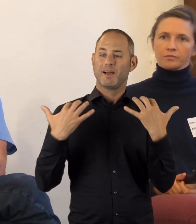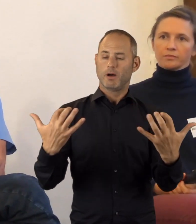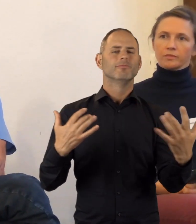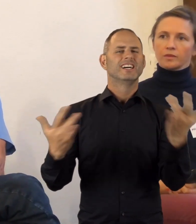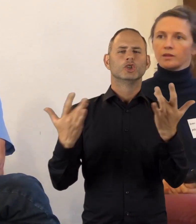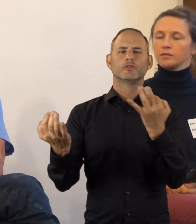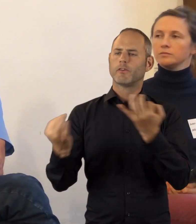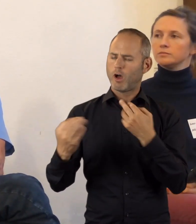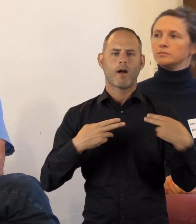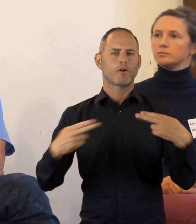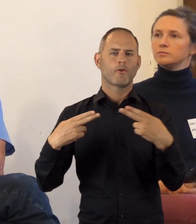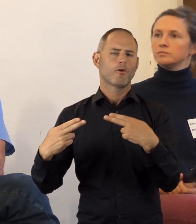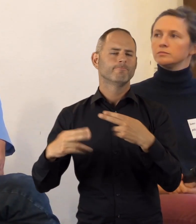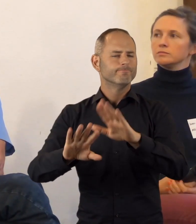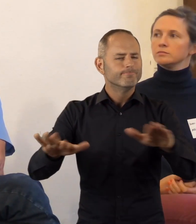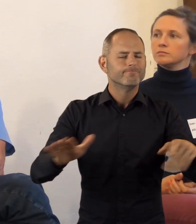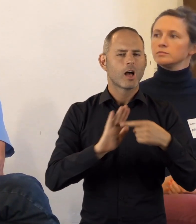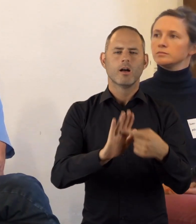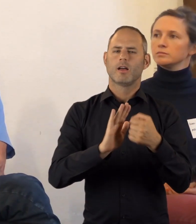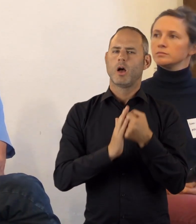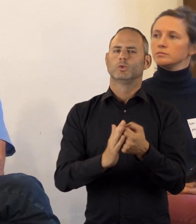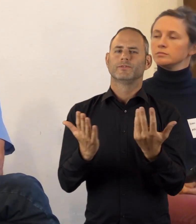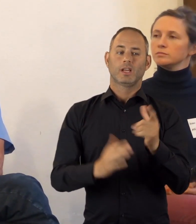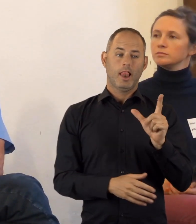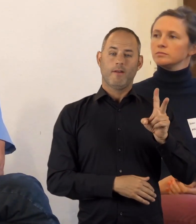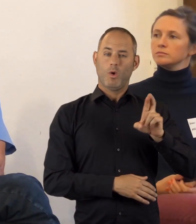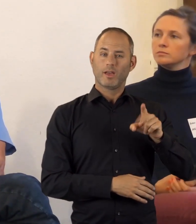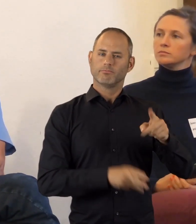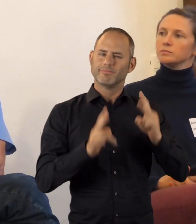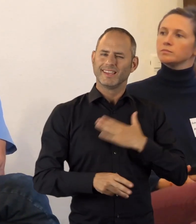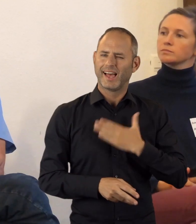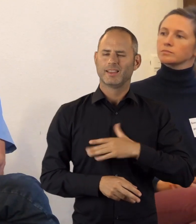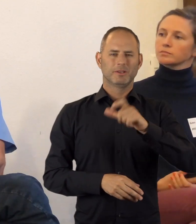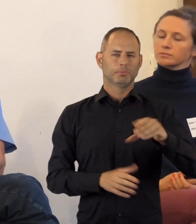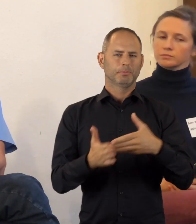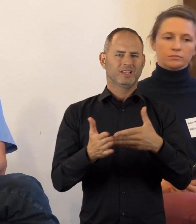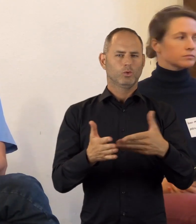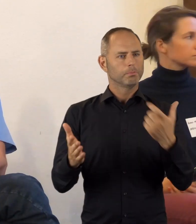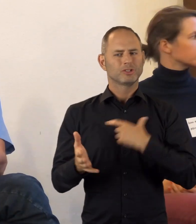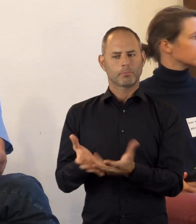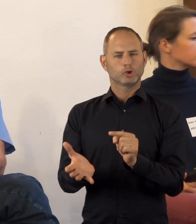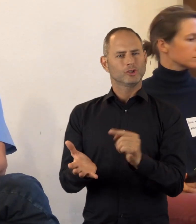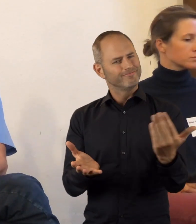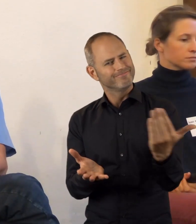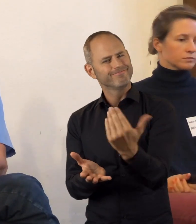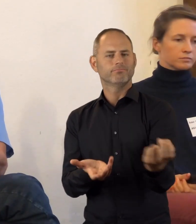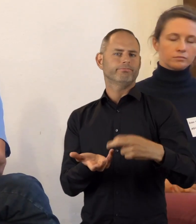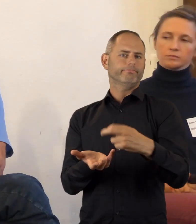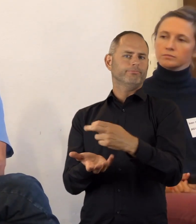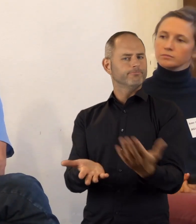Fragen der Teilnehmenden und wies ausdrücklich darauf hin, dass der LVR gerne mehr Menschen mit Behinderung für das persönliche Budget gewinnen